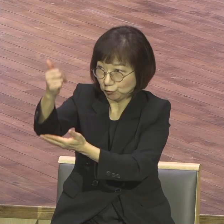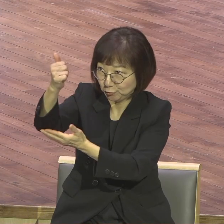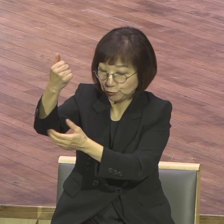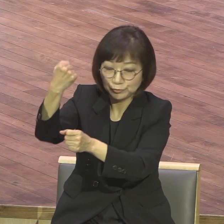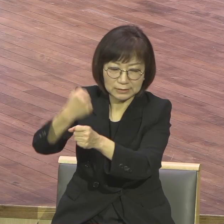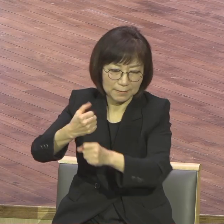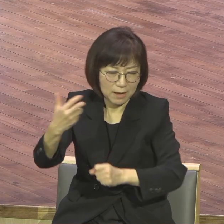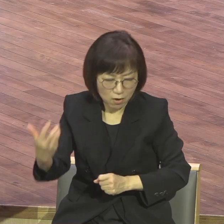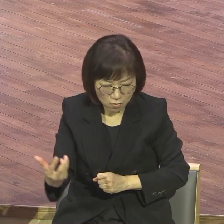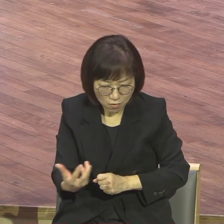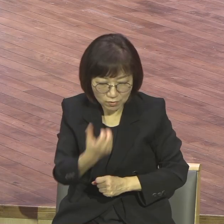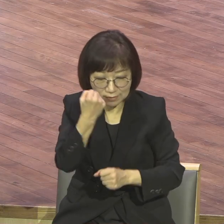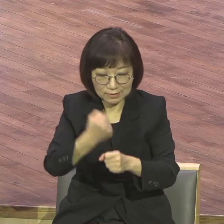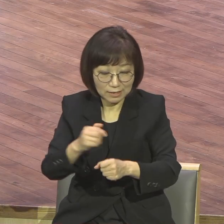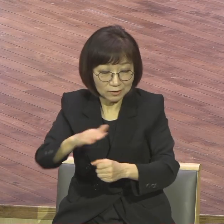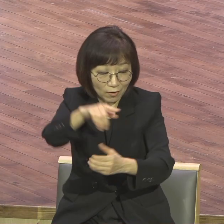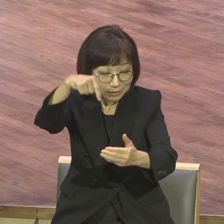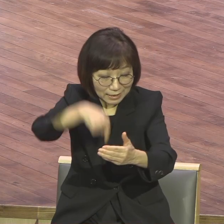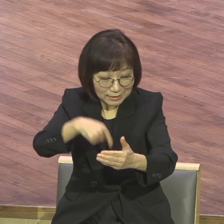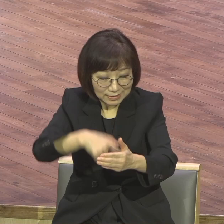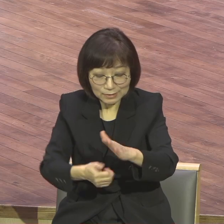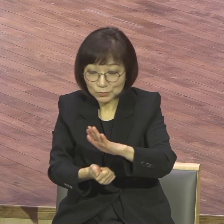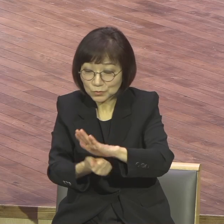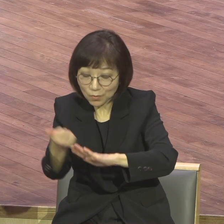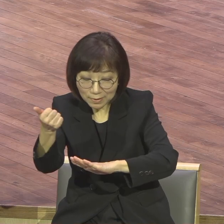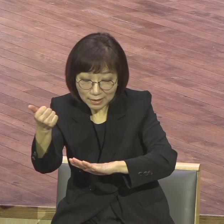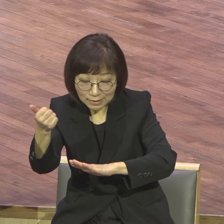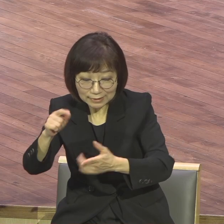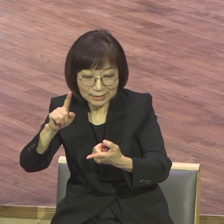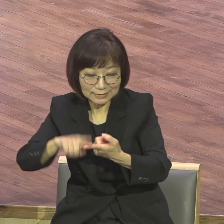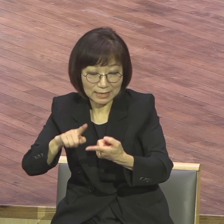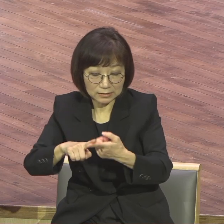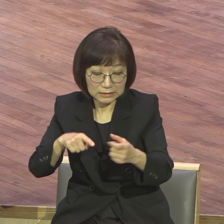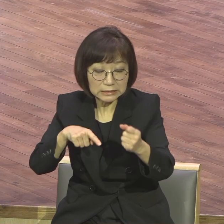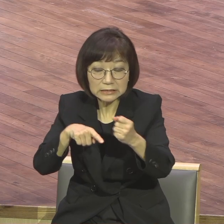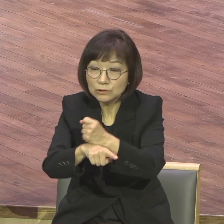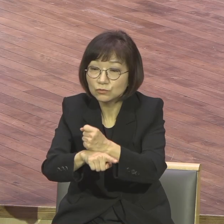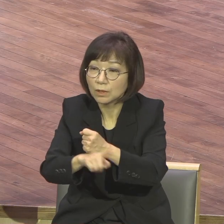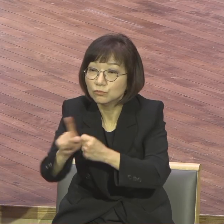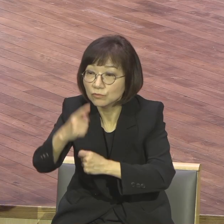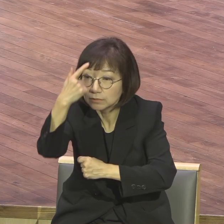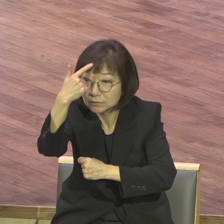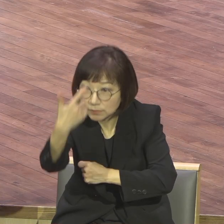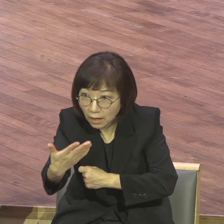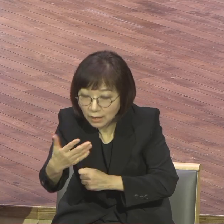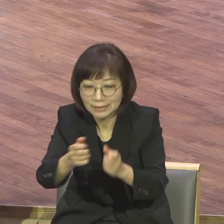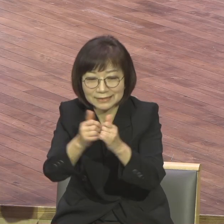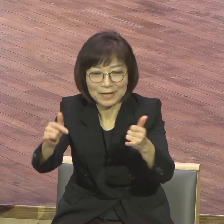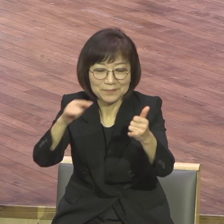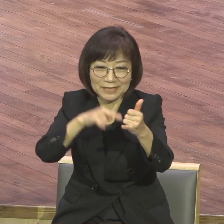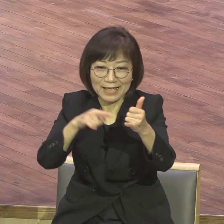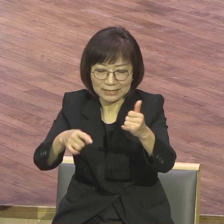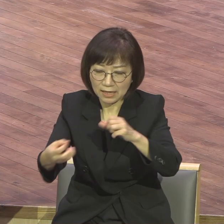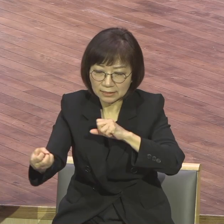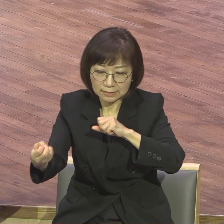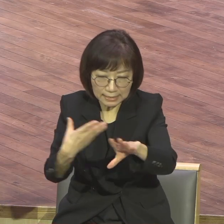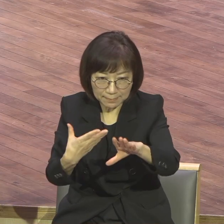거룩하게 하고 너희 마음에 속에 있는 소망에 관한 이유를 묻는 자들에게는 대답할 것을 항상 준비하되